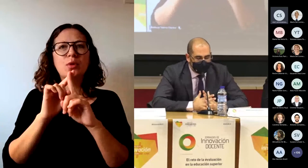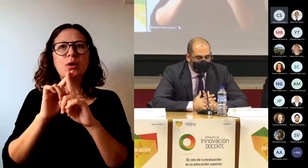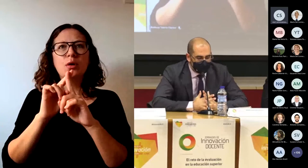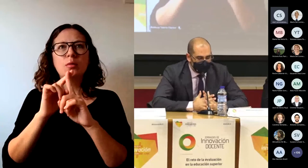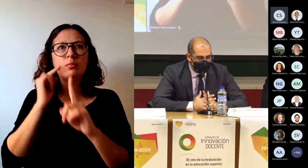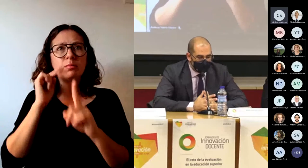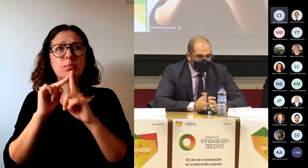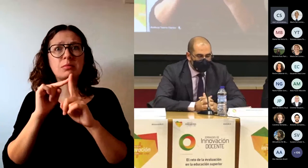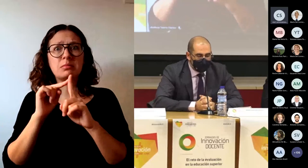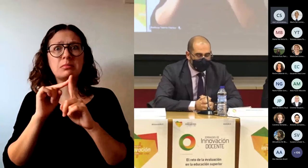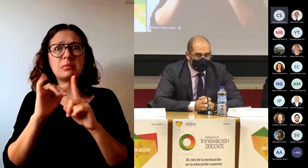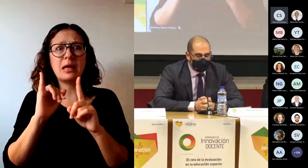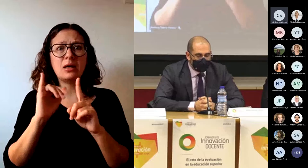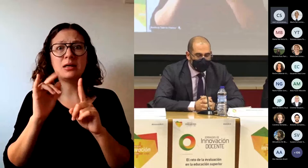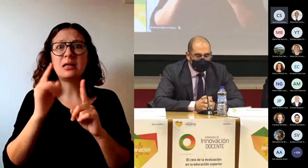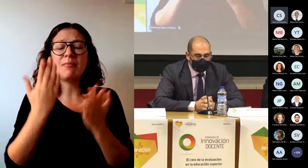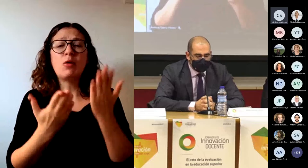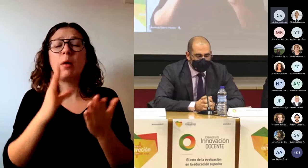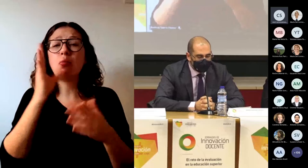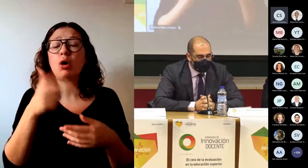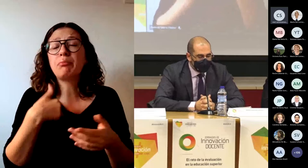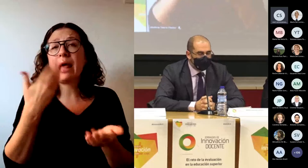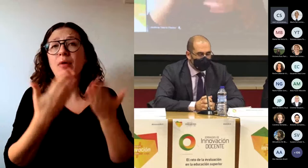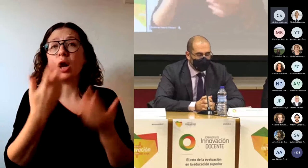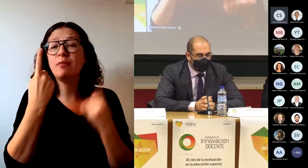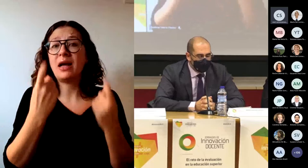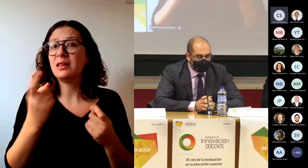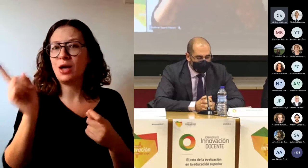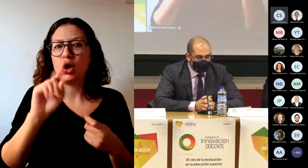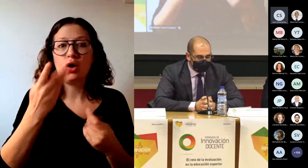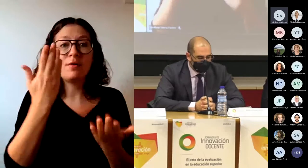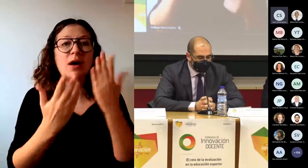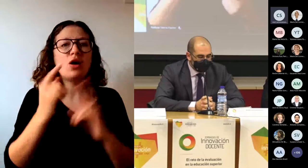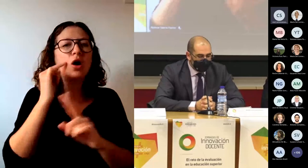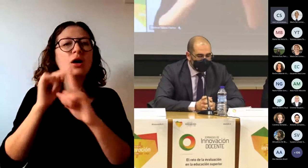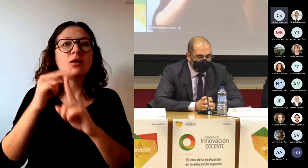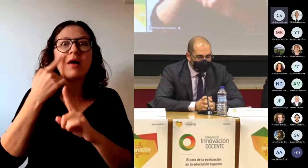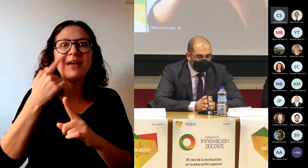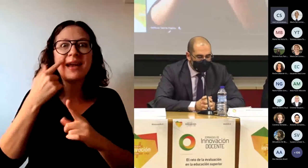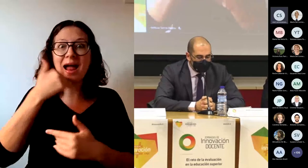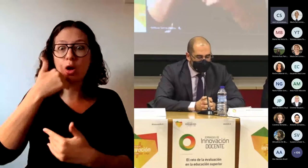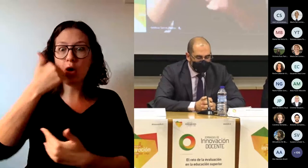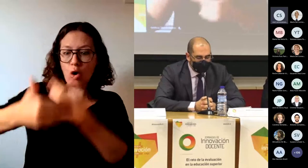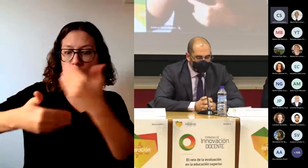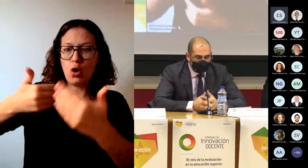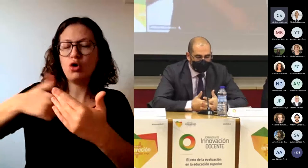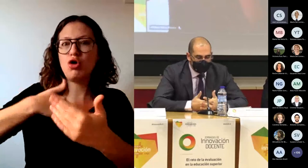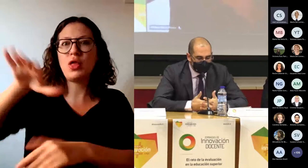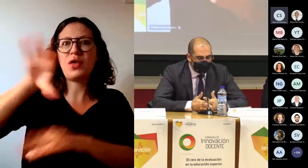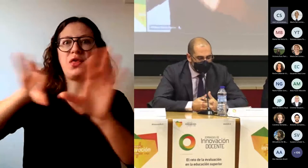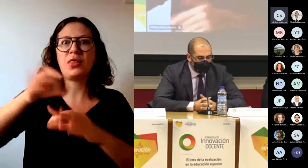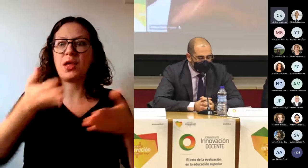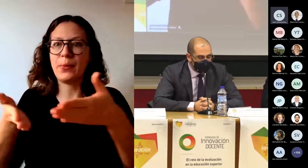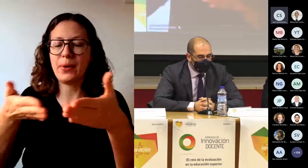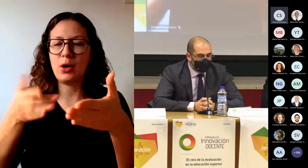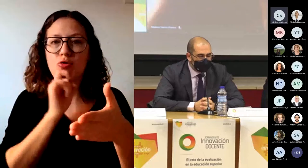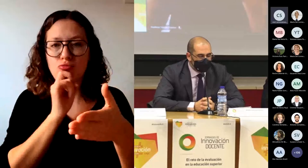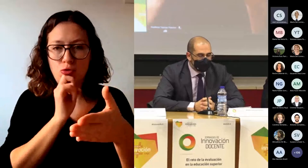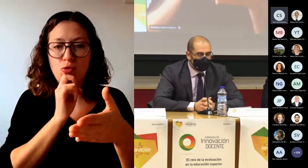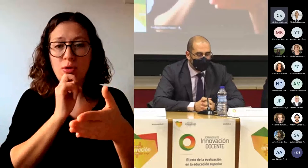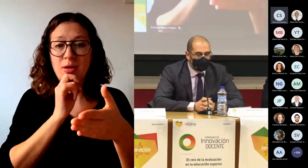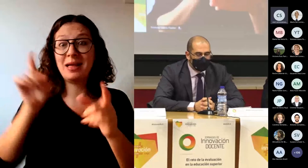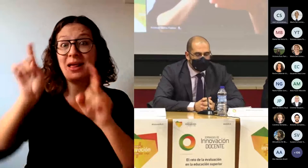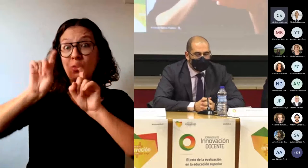evalúa por evaluar, se evalúa para tomar decisiones con respecto a la marcha de un proceso. En el ámbito de la educación, el motivo es conocer si el